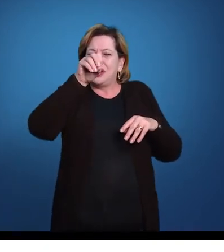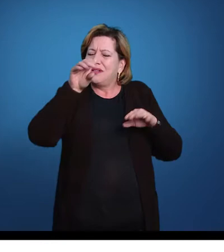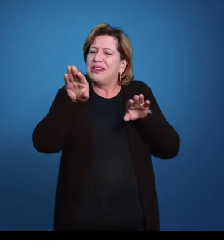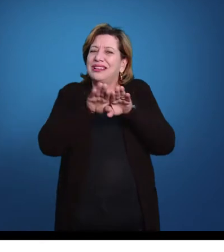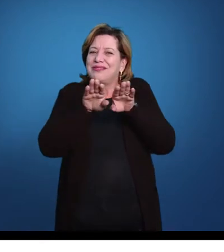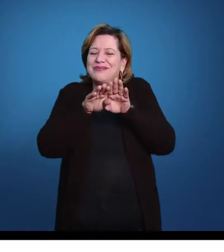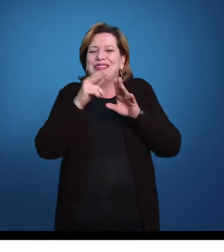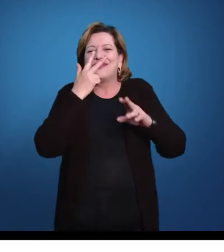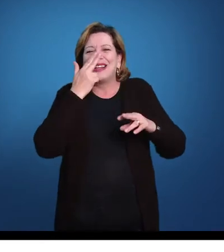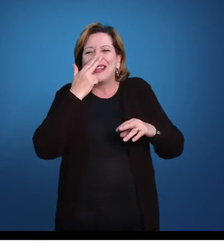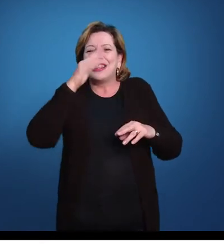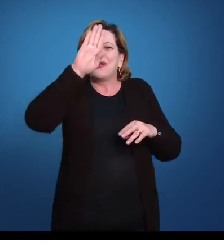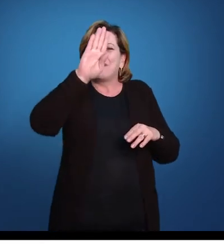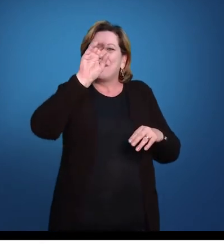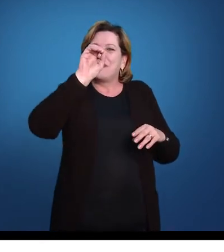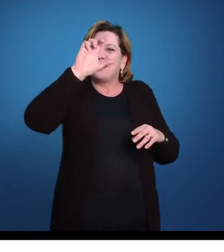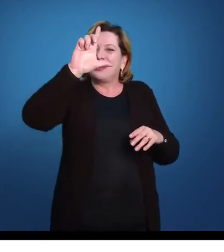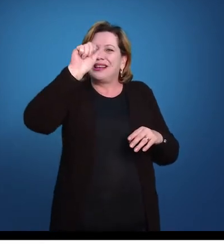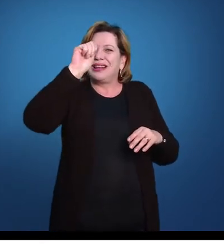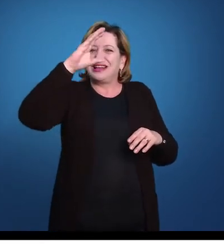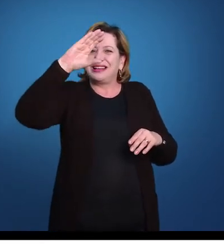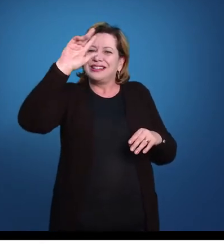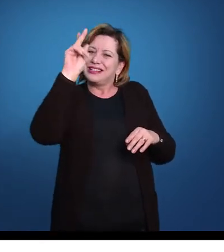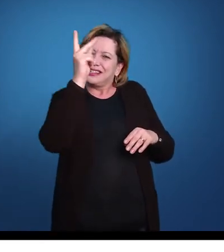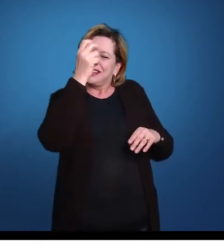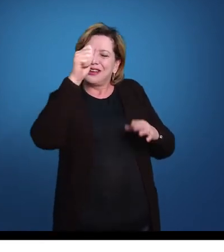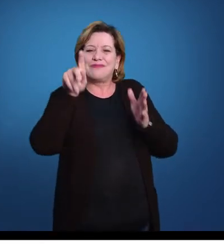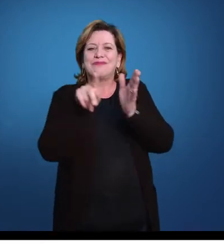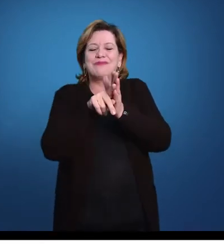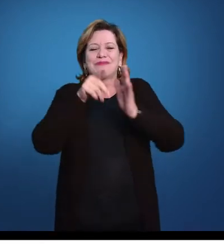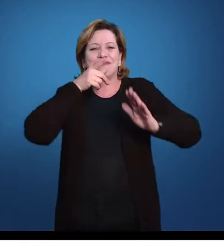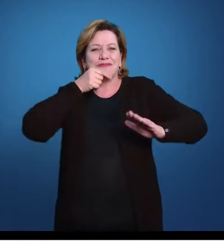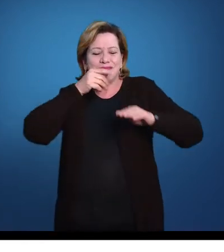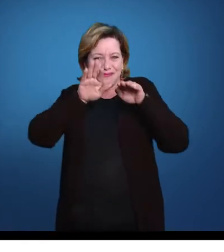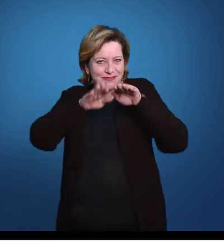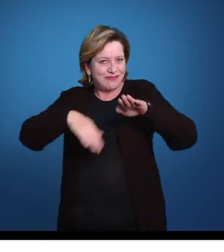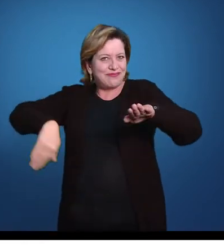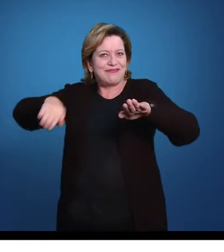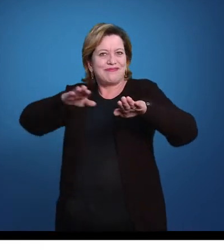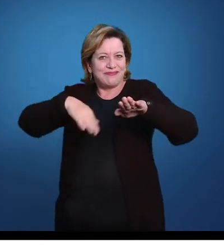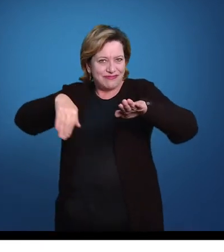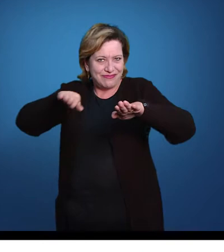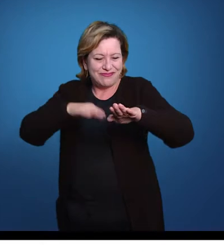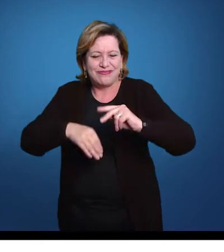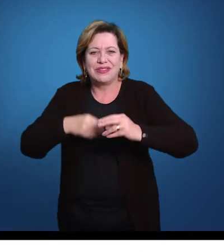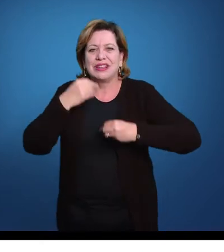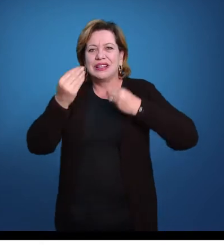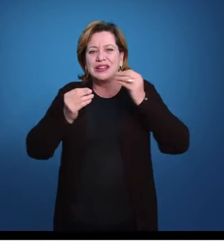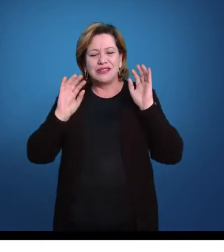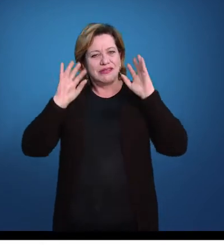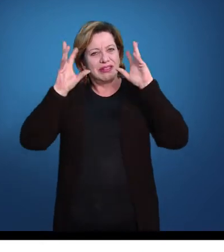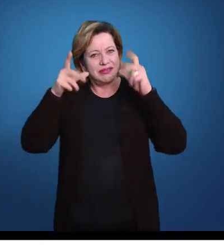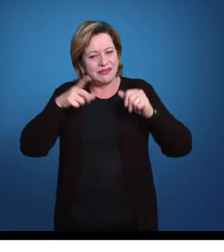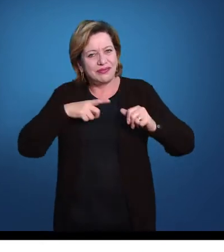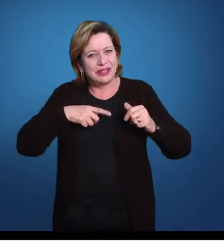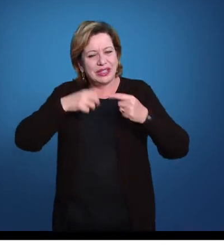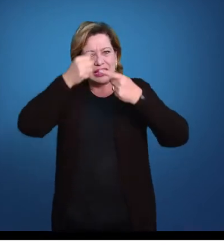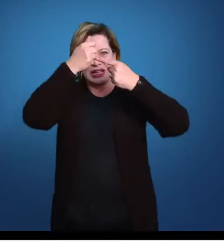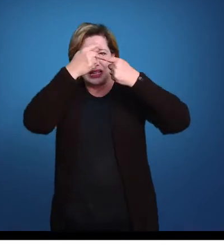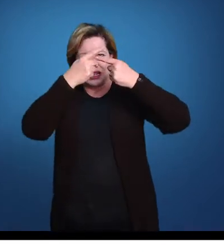todos aí organismos marinhos e esses bichos, eles têm como característica, então eles são todos organismos